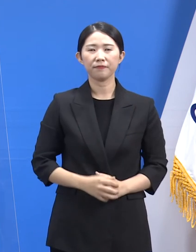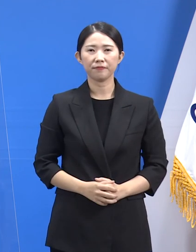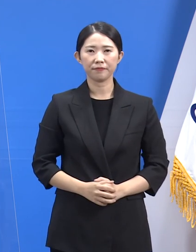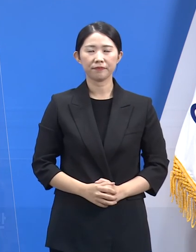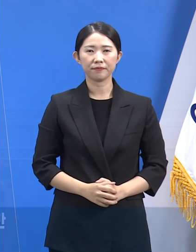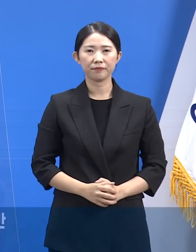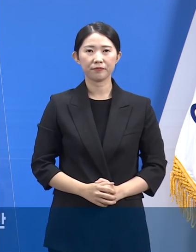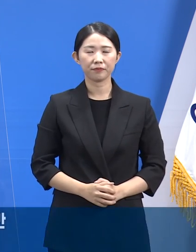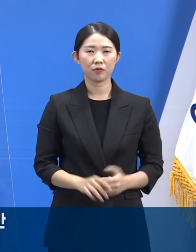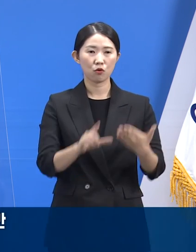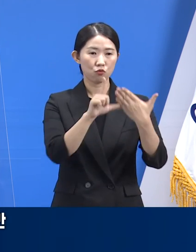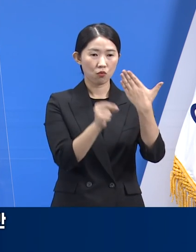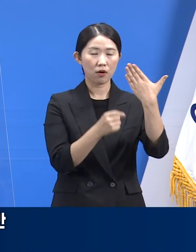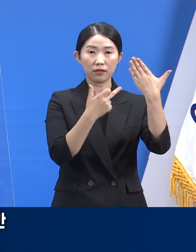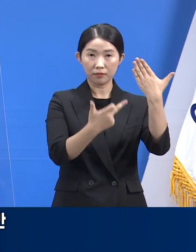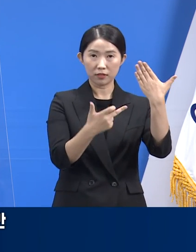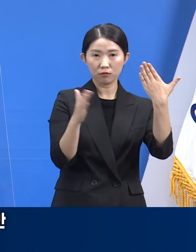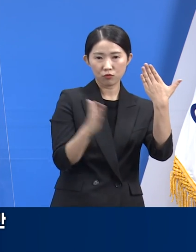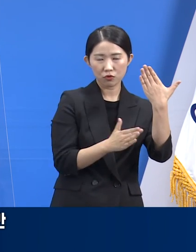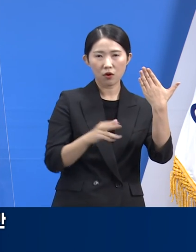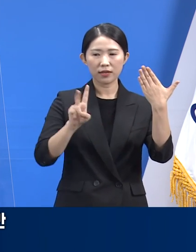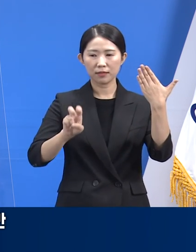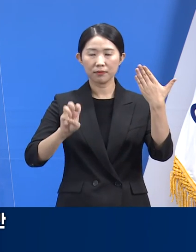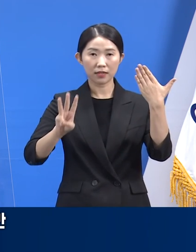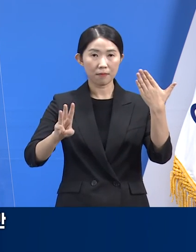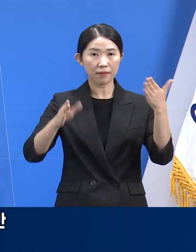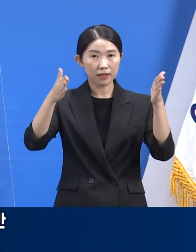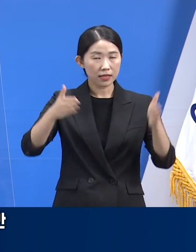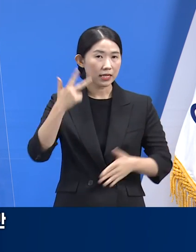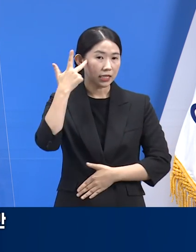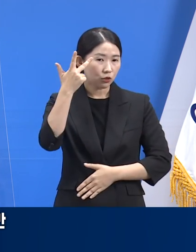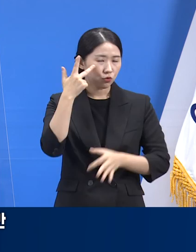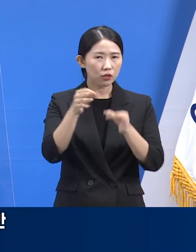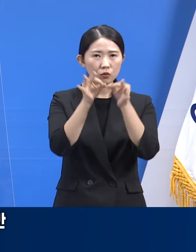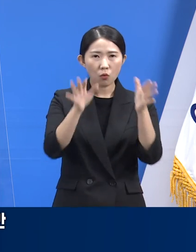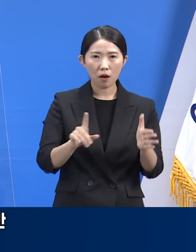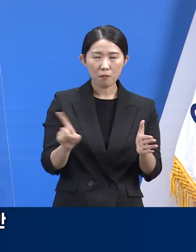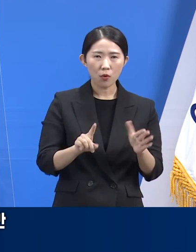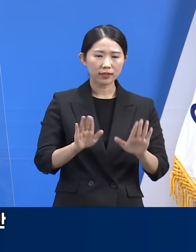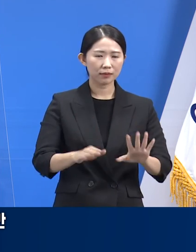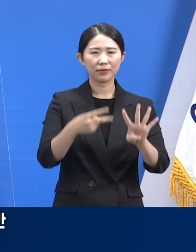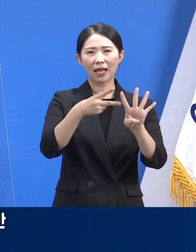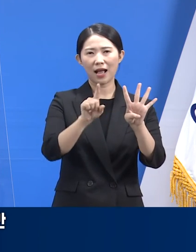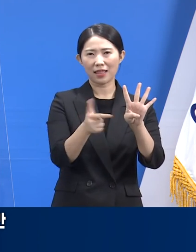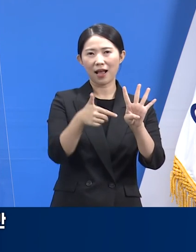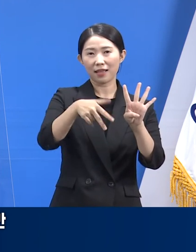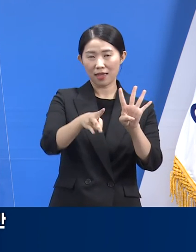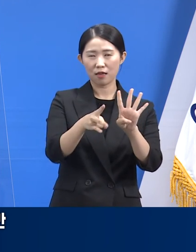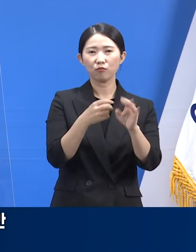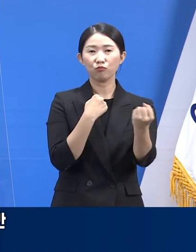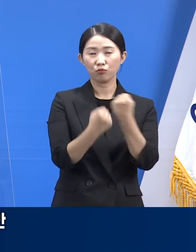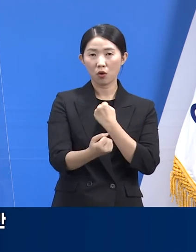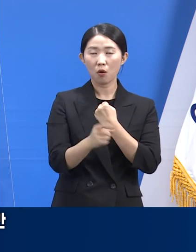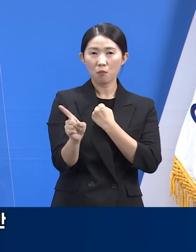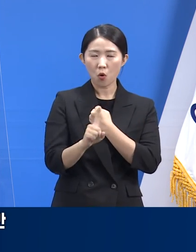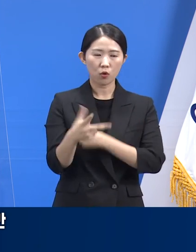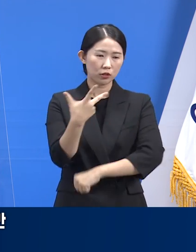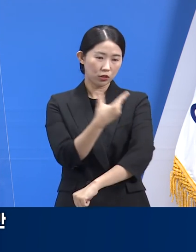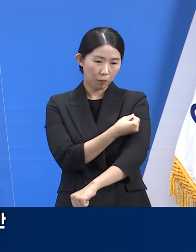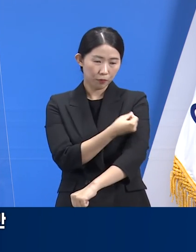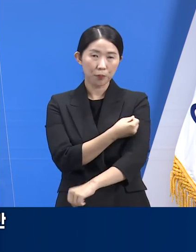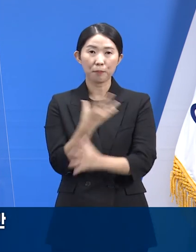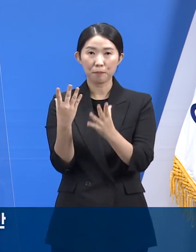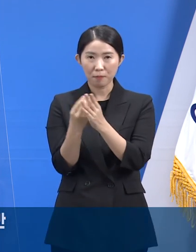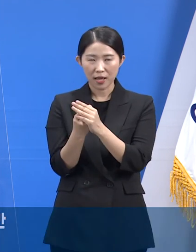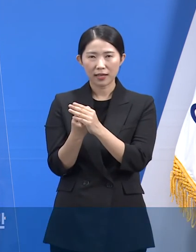9월 17일부터 23일까지 일주일 동안은 4단계 지역에서도 가정 내 가족 모임에 대해서는 접종 완료자 포함 8인까지